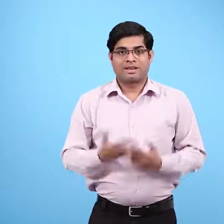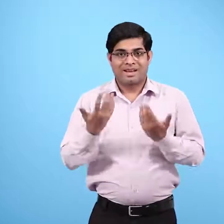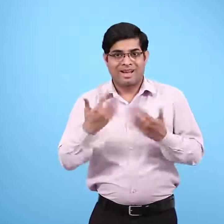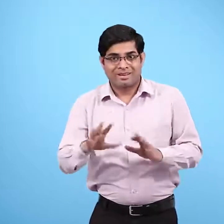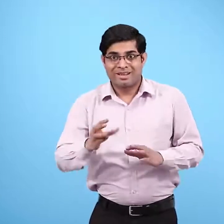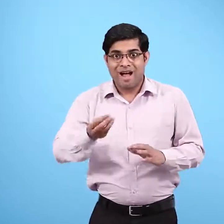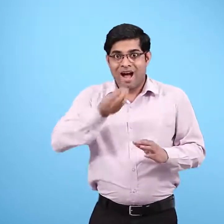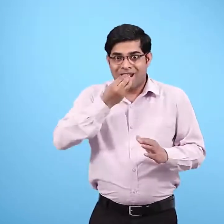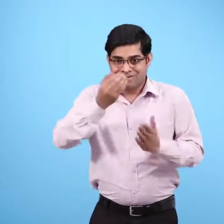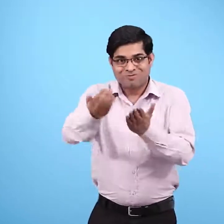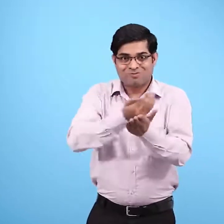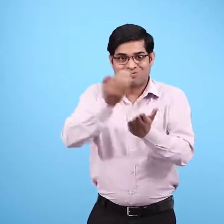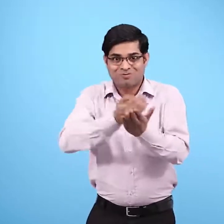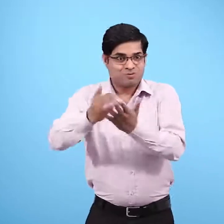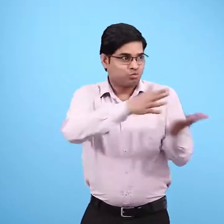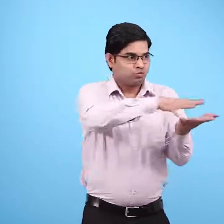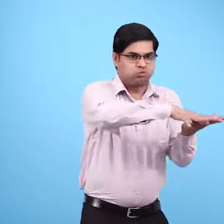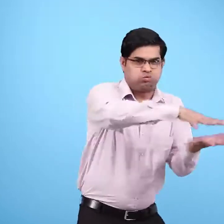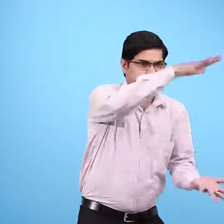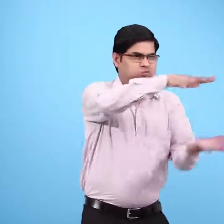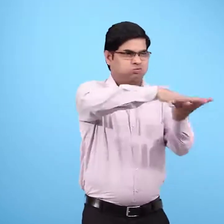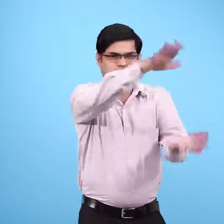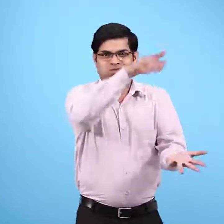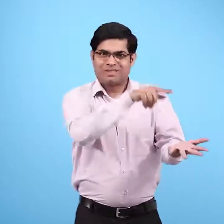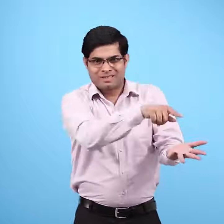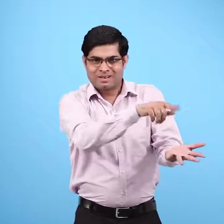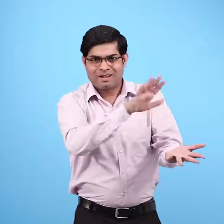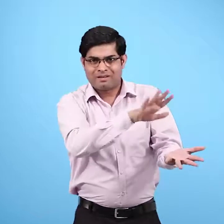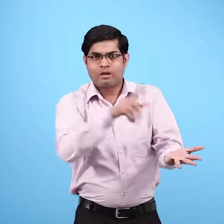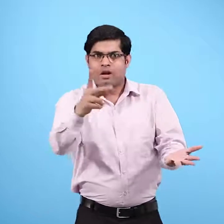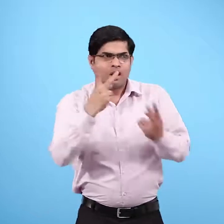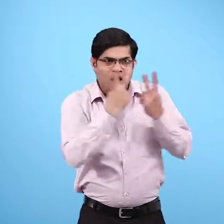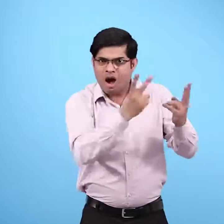क्या तुमने कभी ऐसा गोदाम देखा है जहां बहुत सारा अनाज रखा हो